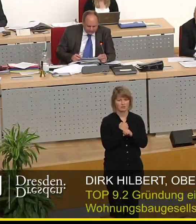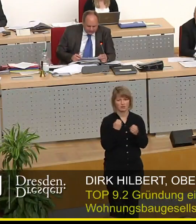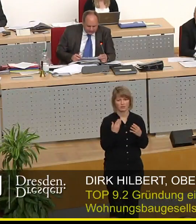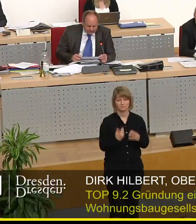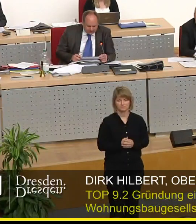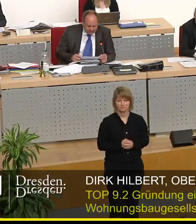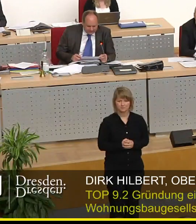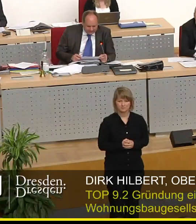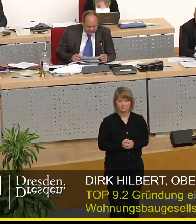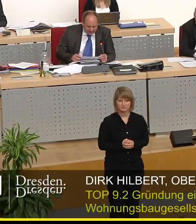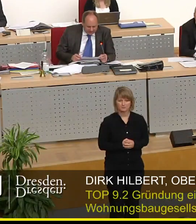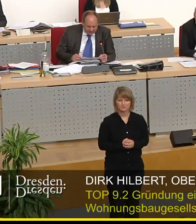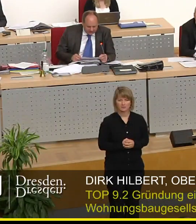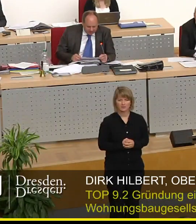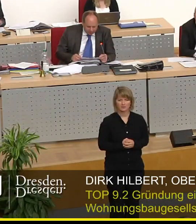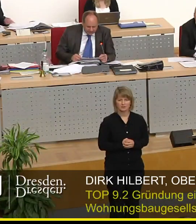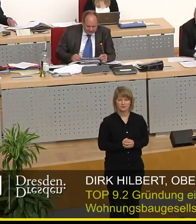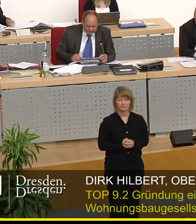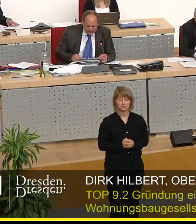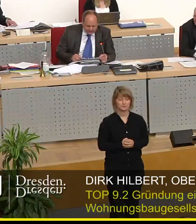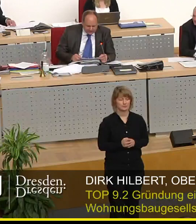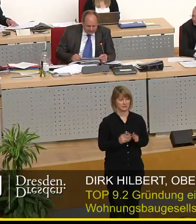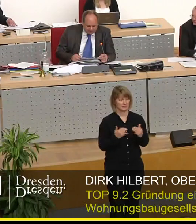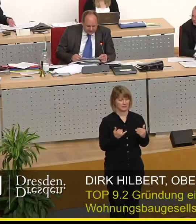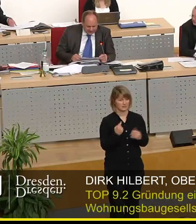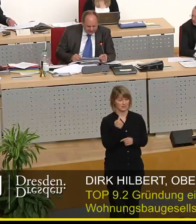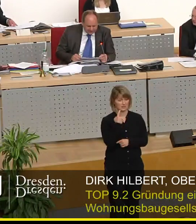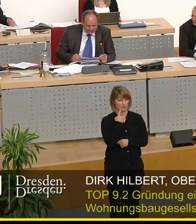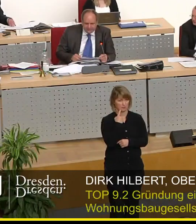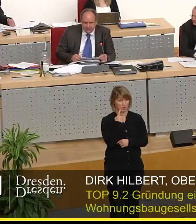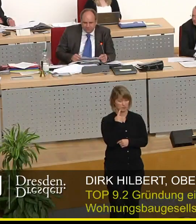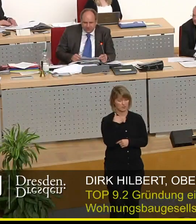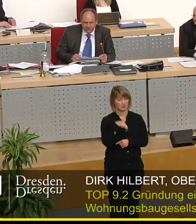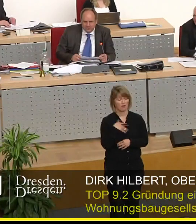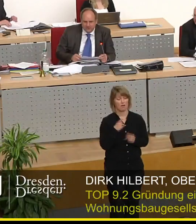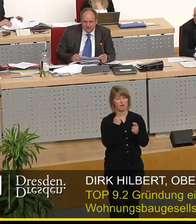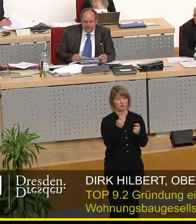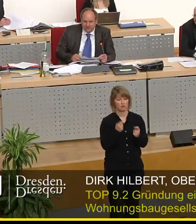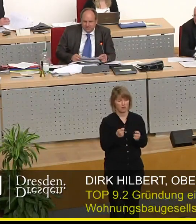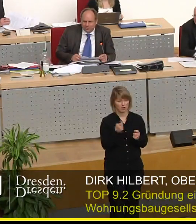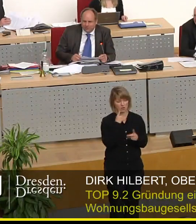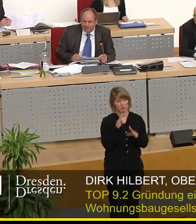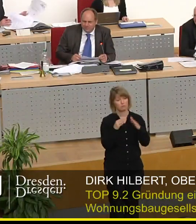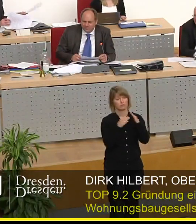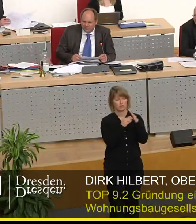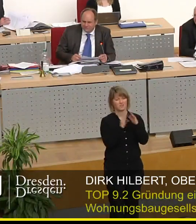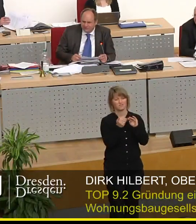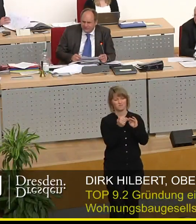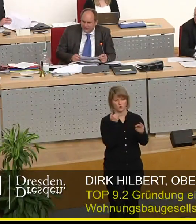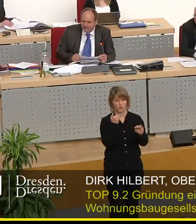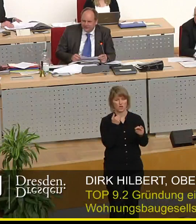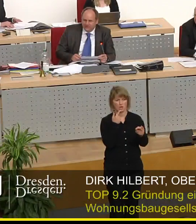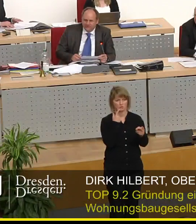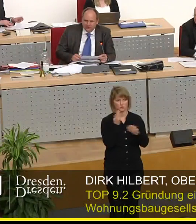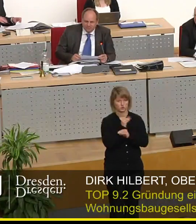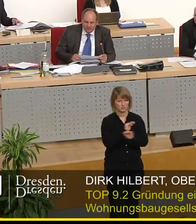würde wir haben im Moment Anträge das will ich vor der Auszeit nochmal mit auf den